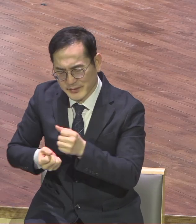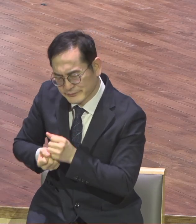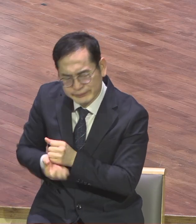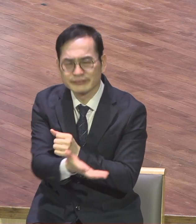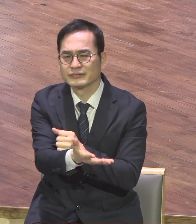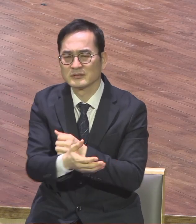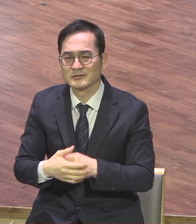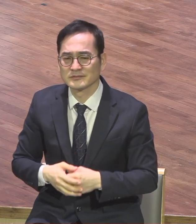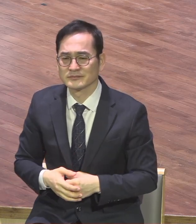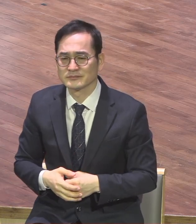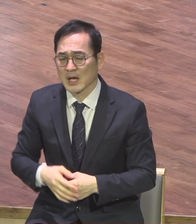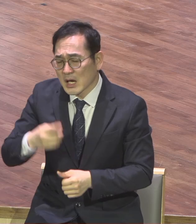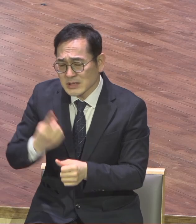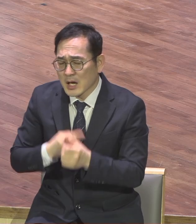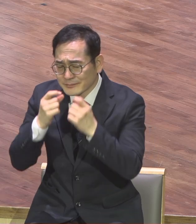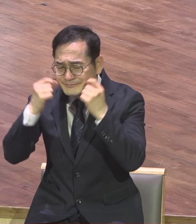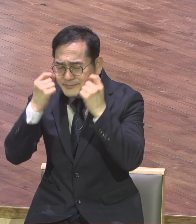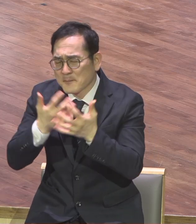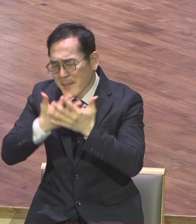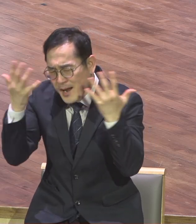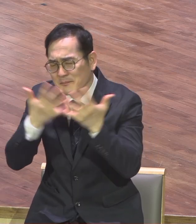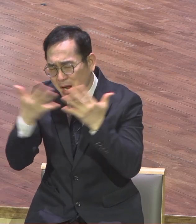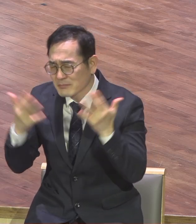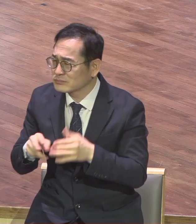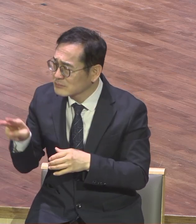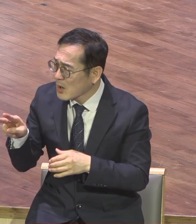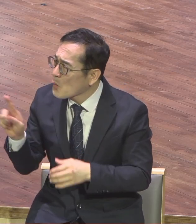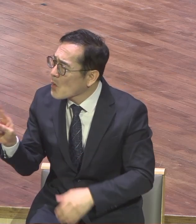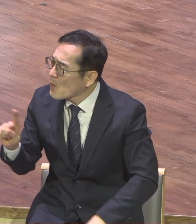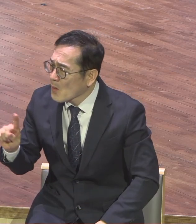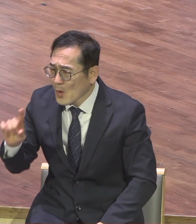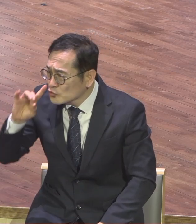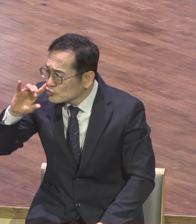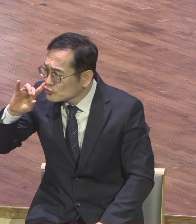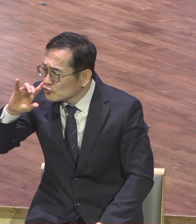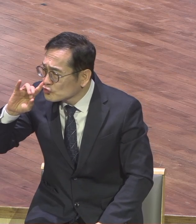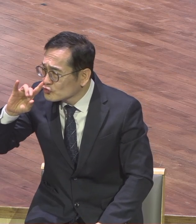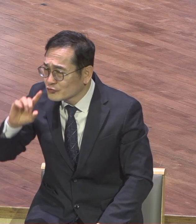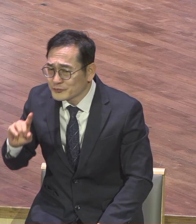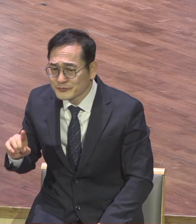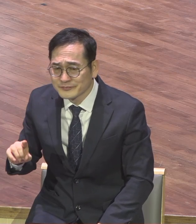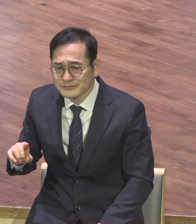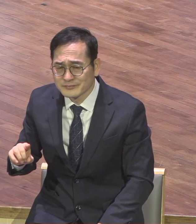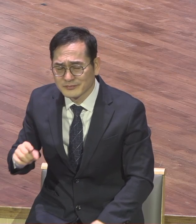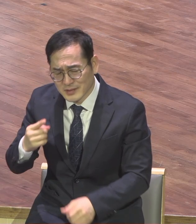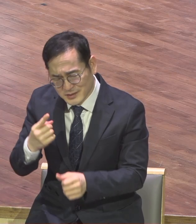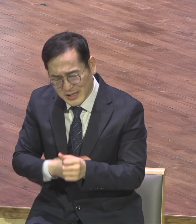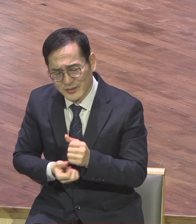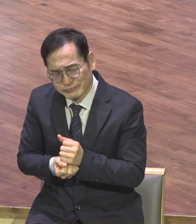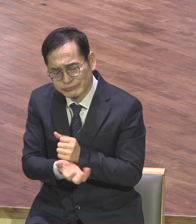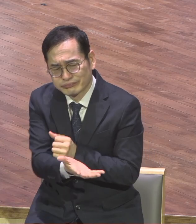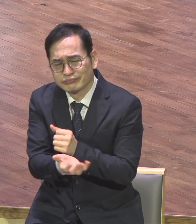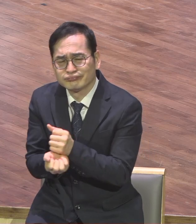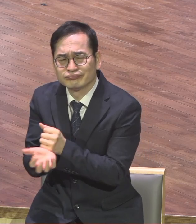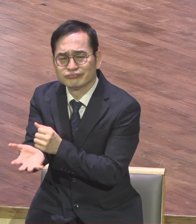말라고 해도 저절로 입혀지게 되어 있다 입혀지지요 복음의 생명력으로